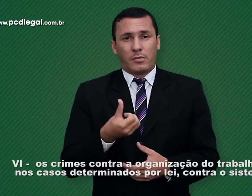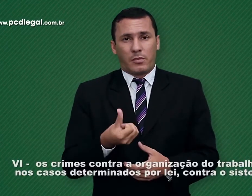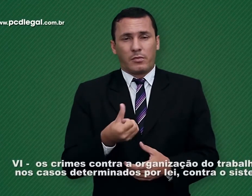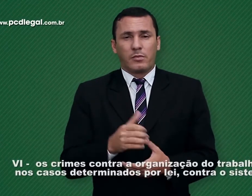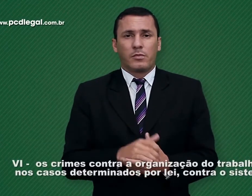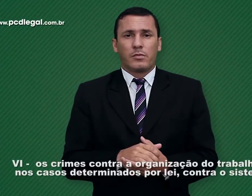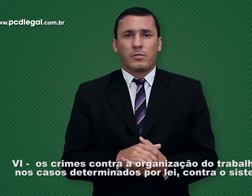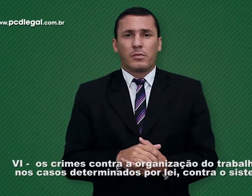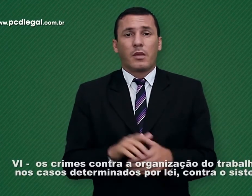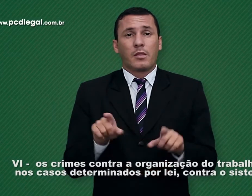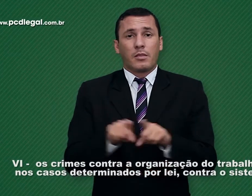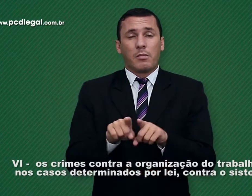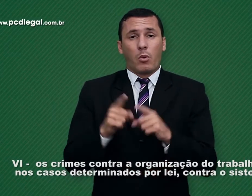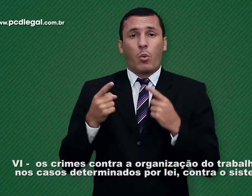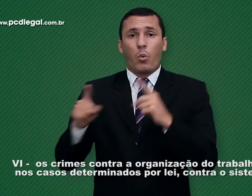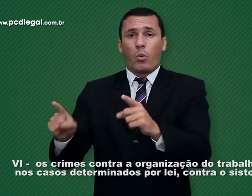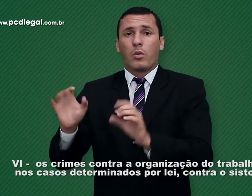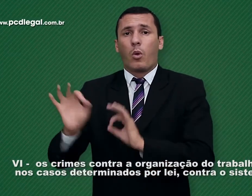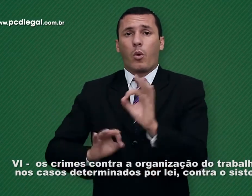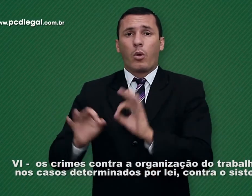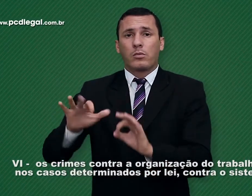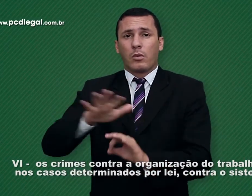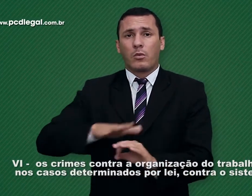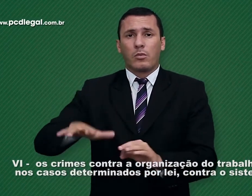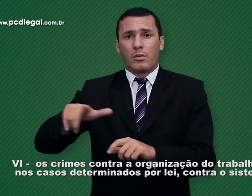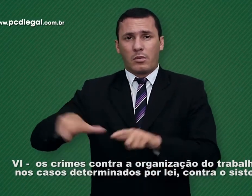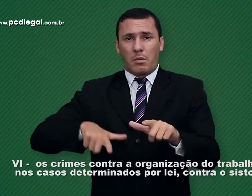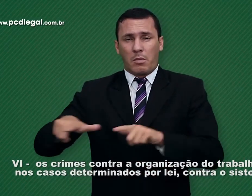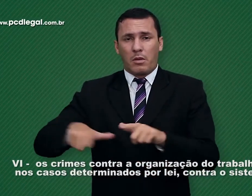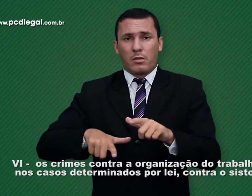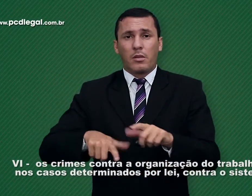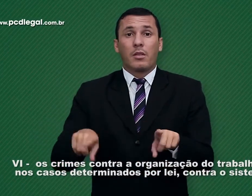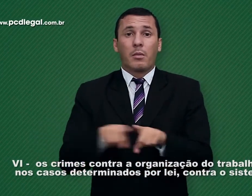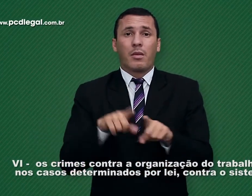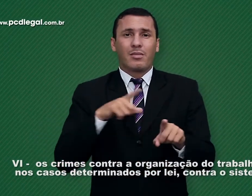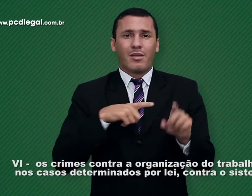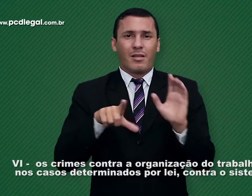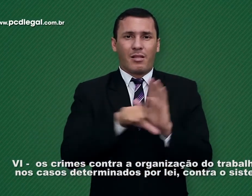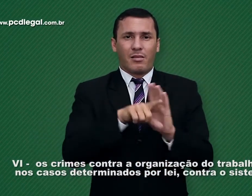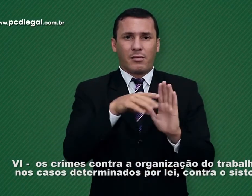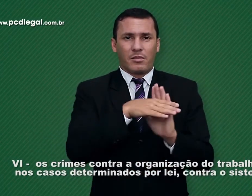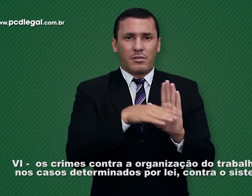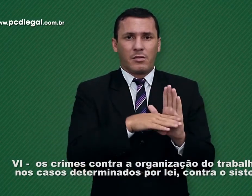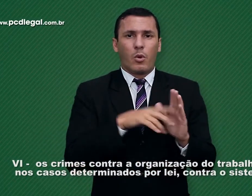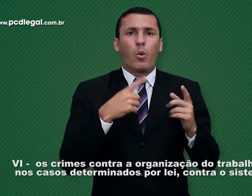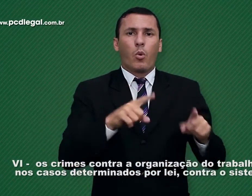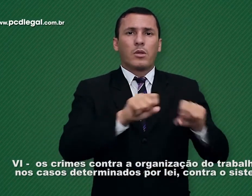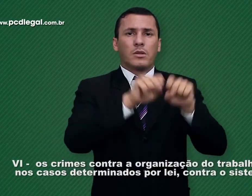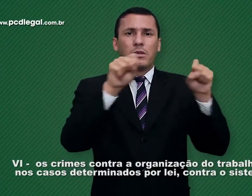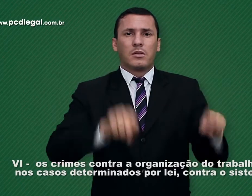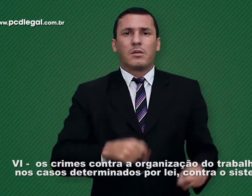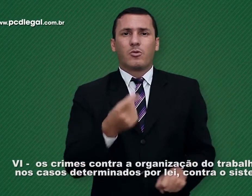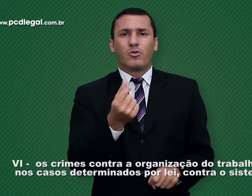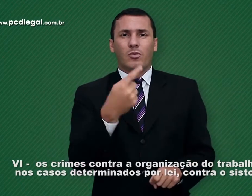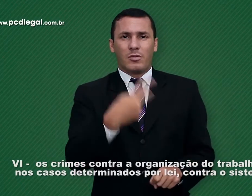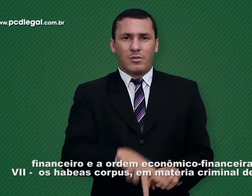6. Os crimes contra a organização do trabalho e nos casos determinados por lei, contra o sistema